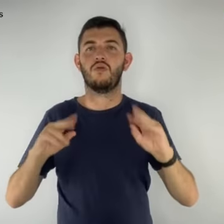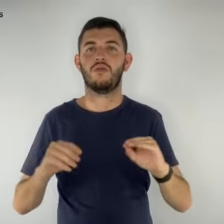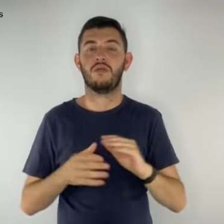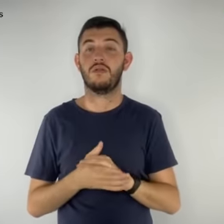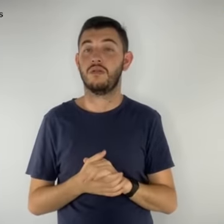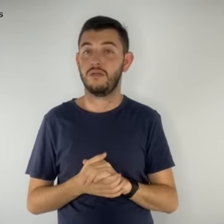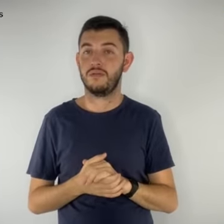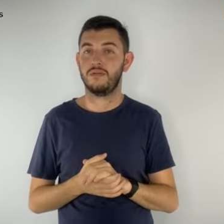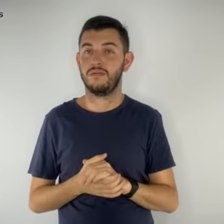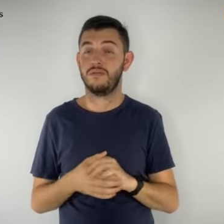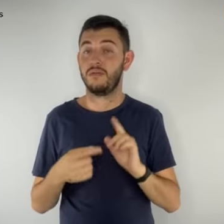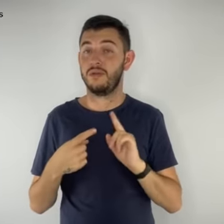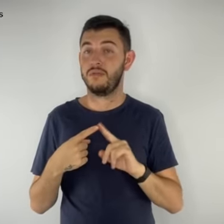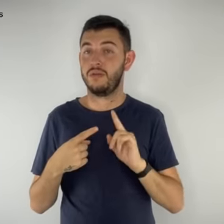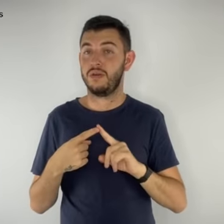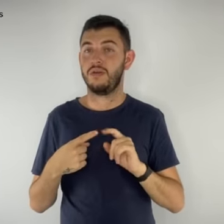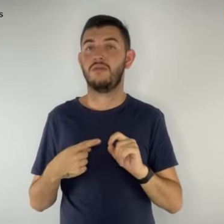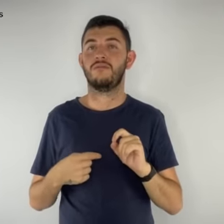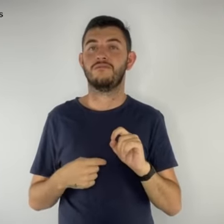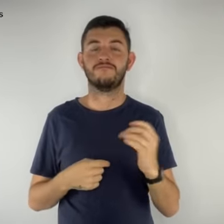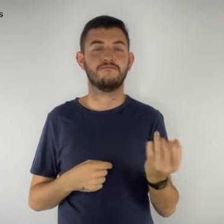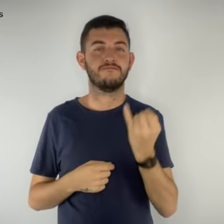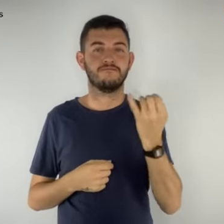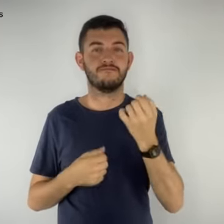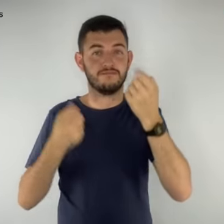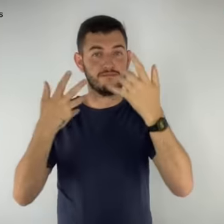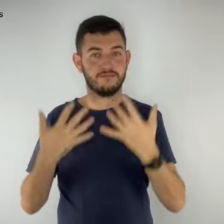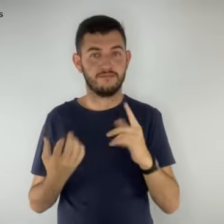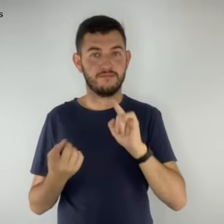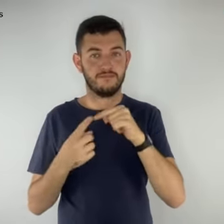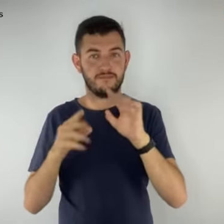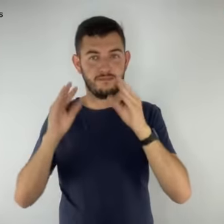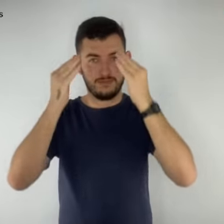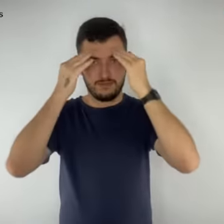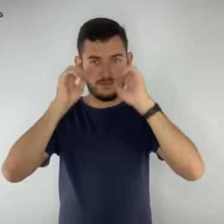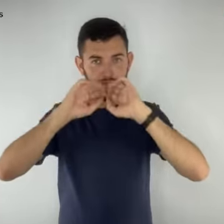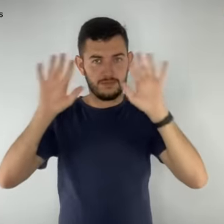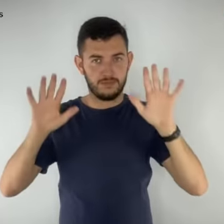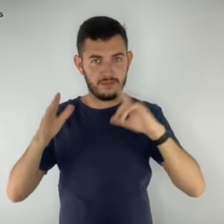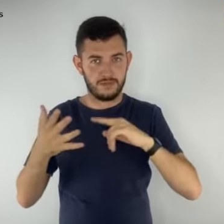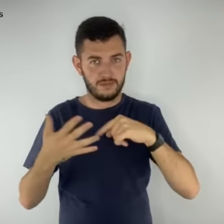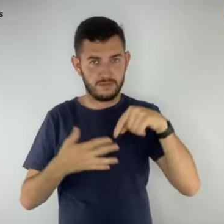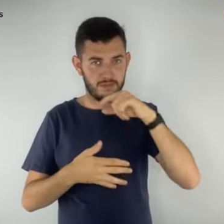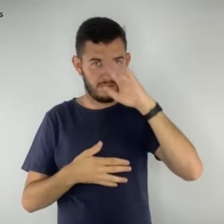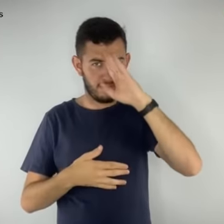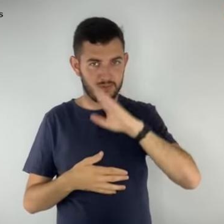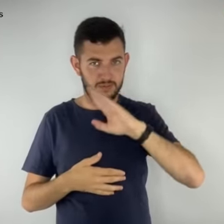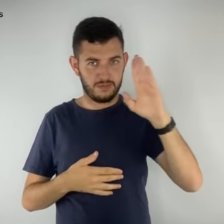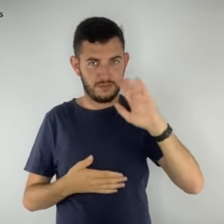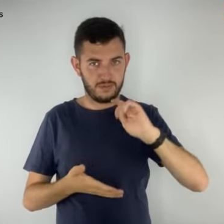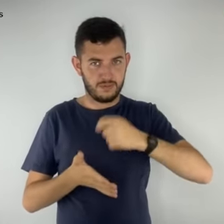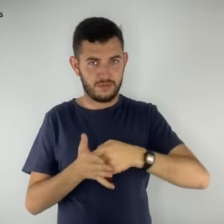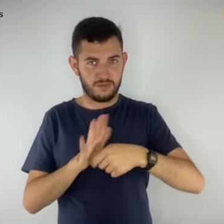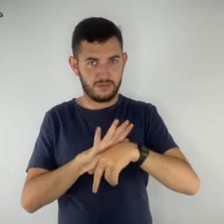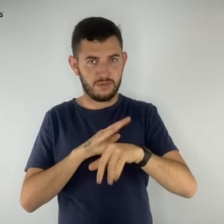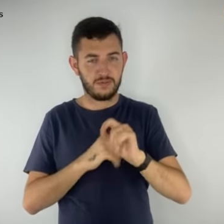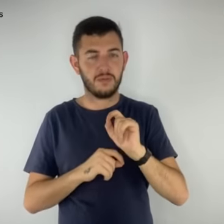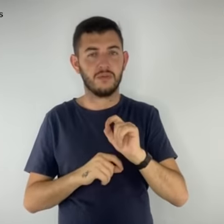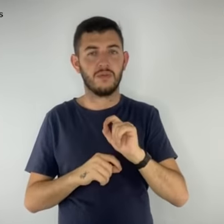Primeiramente, é importante esclarecer que existem prioridades nos pagamentos dos